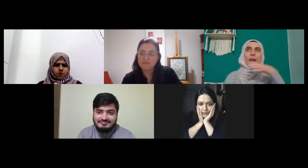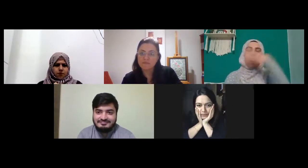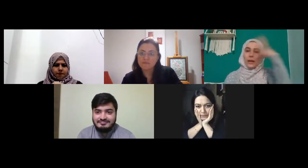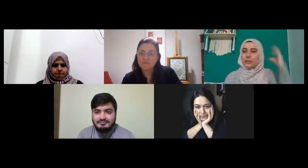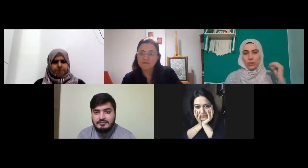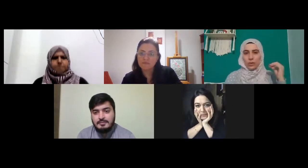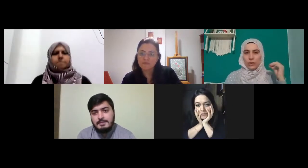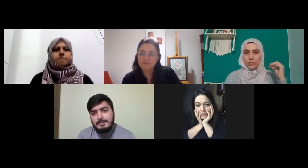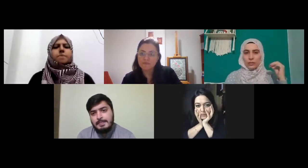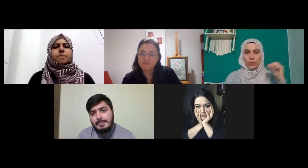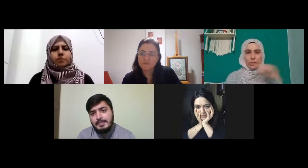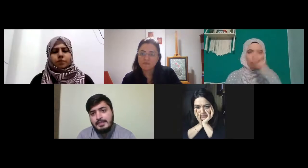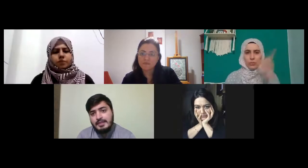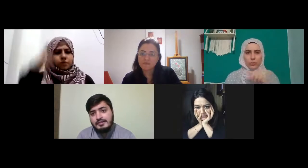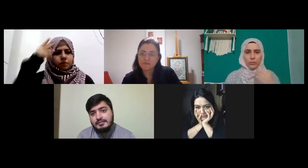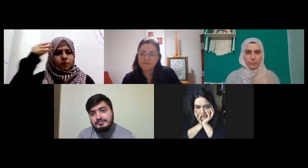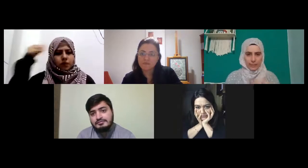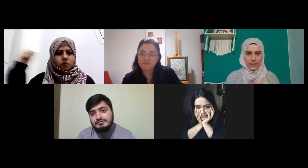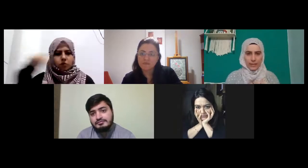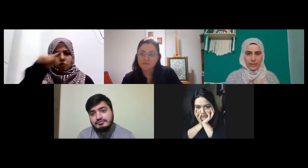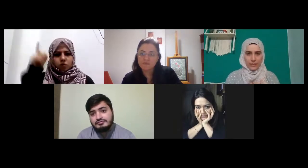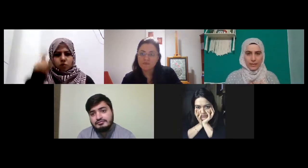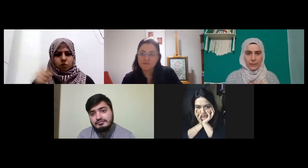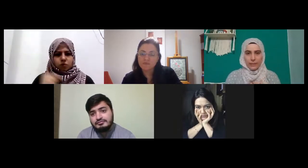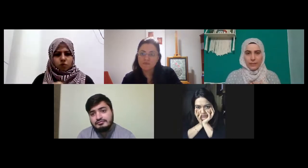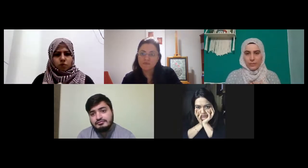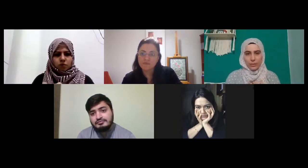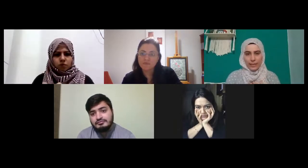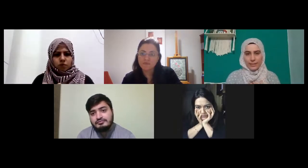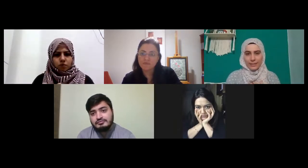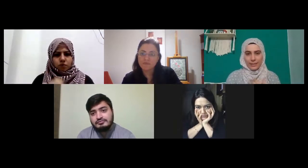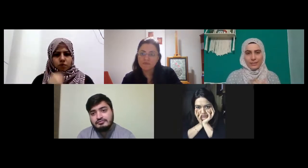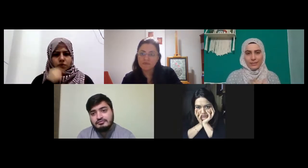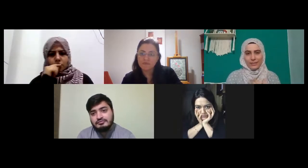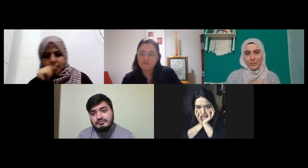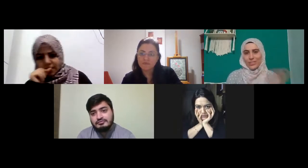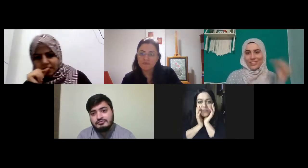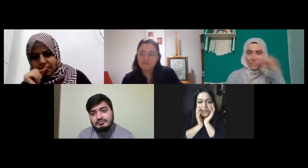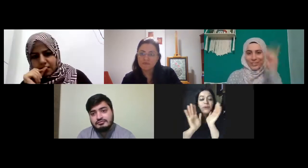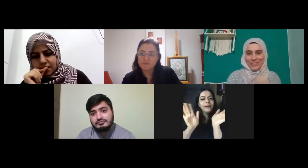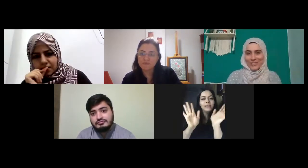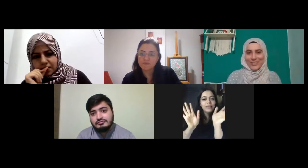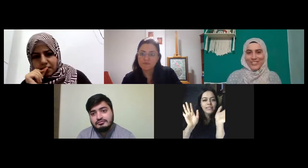anlıyor anlıyor musun beni yani beni sona gelse soru işareti ortada oluyor mu